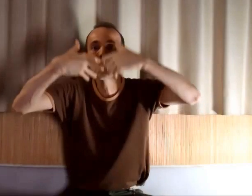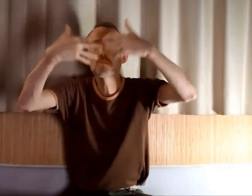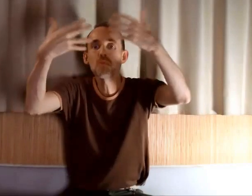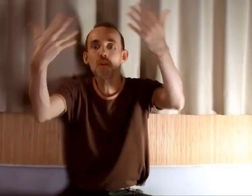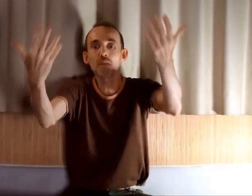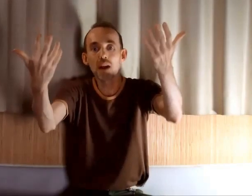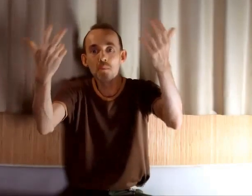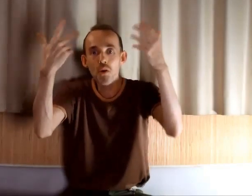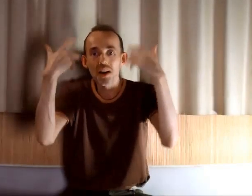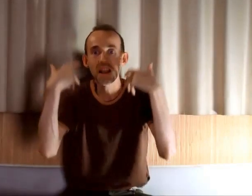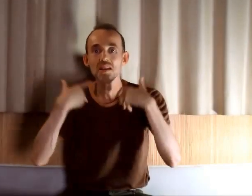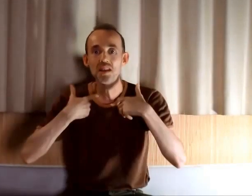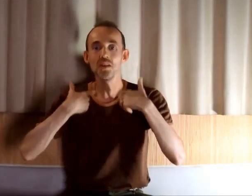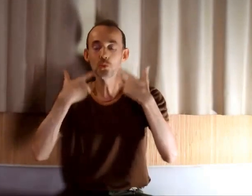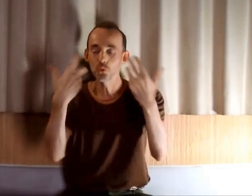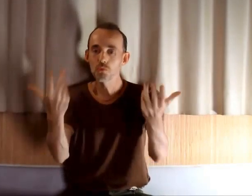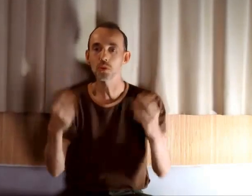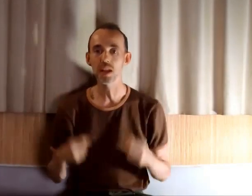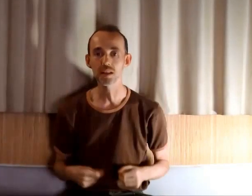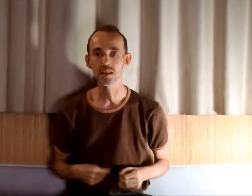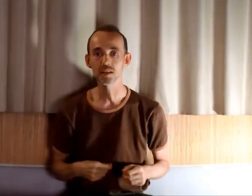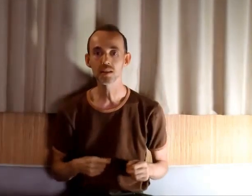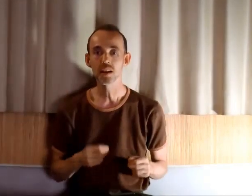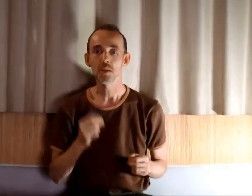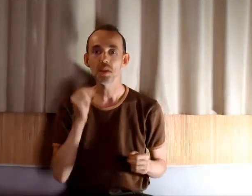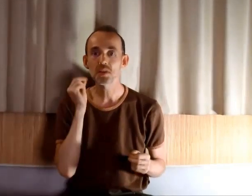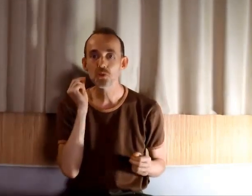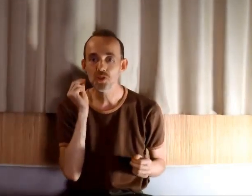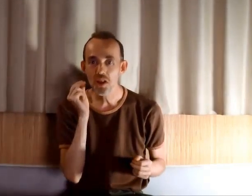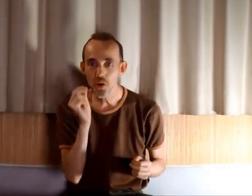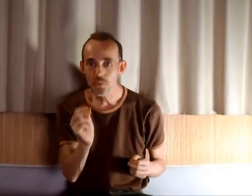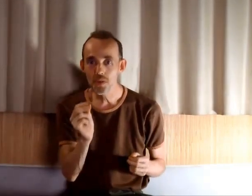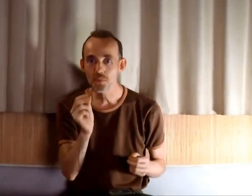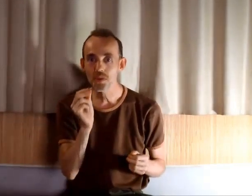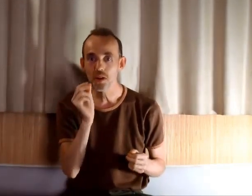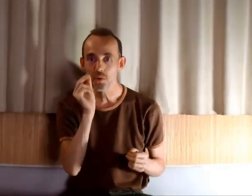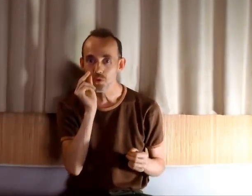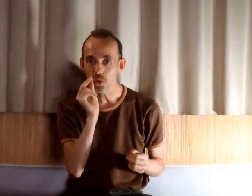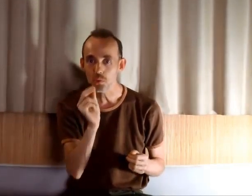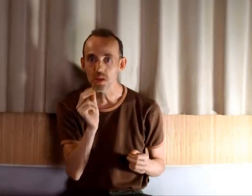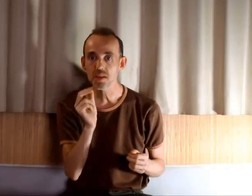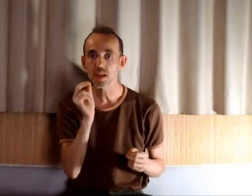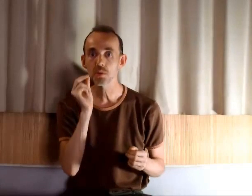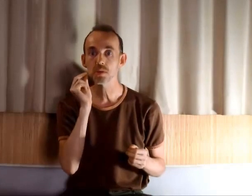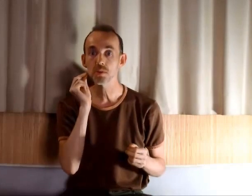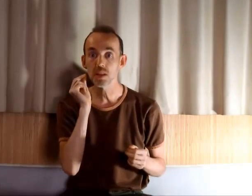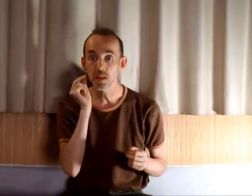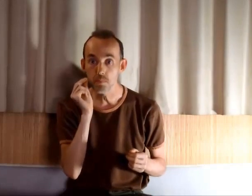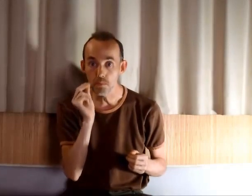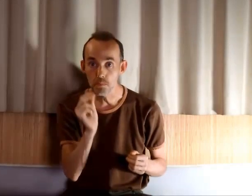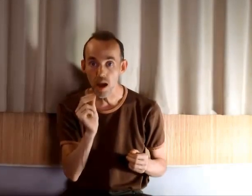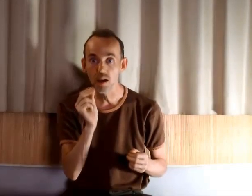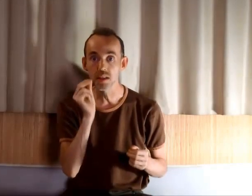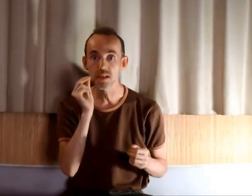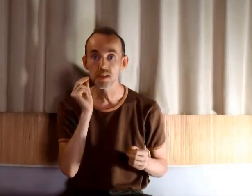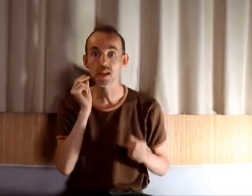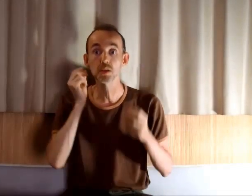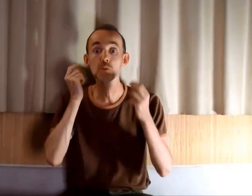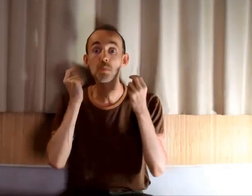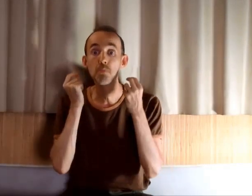pour vraiment réaliser de tous vos têtes. Mais ce que j'ai envie de vous dire aujourd'hui, c'est que ce n'est pas nécessaire. Ce n'est